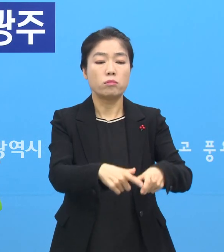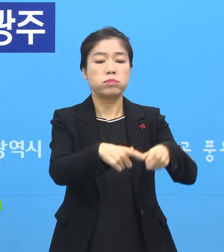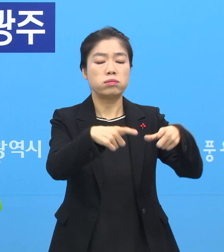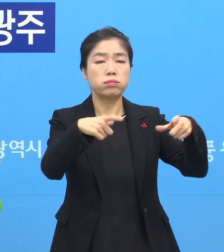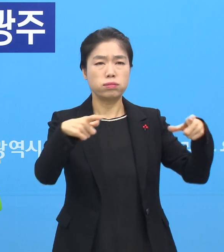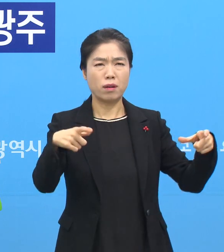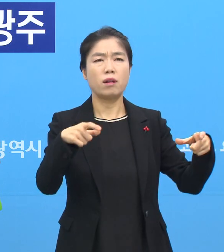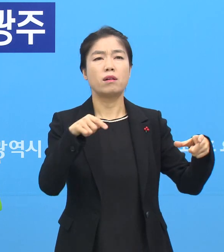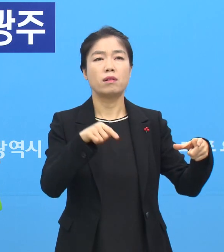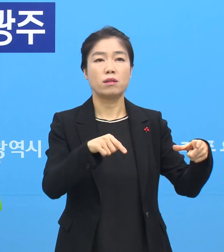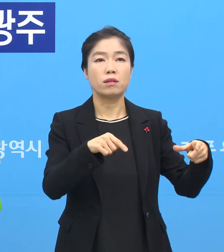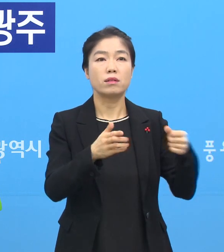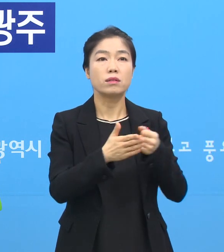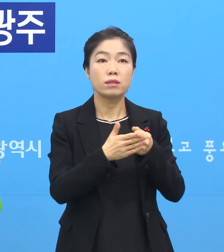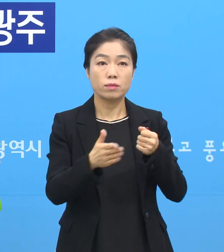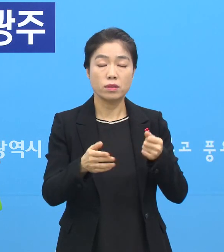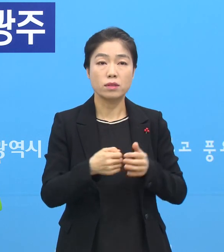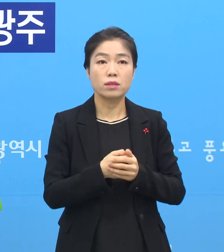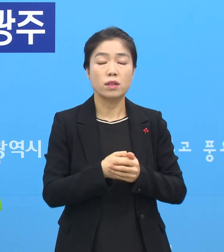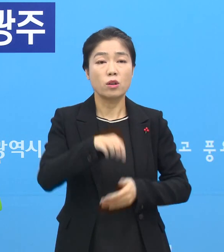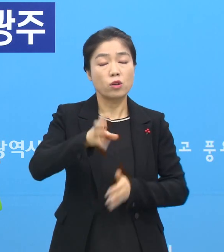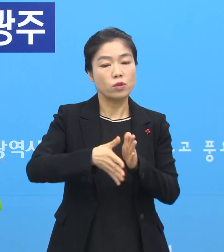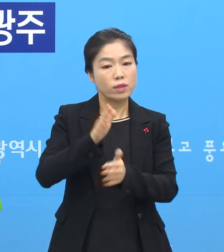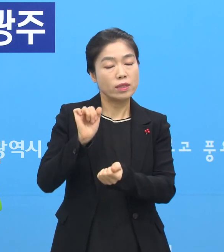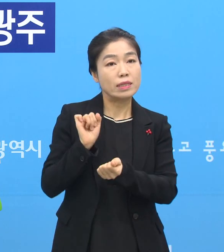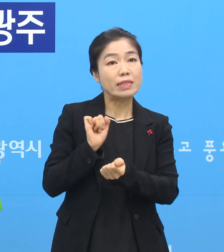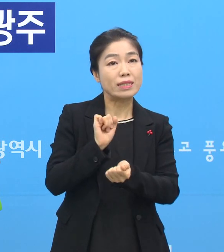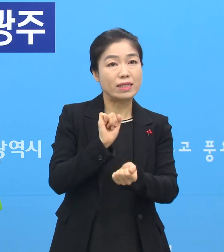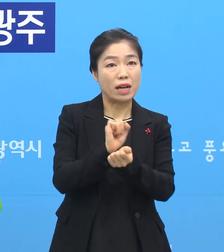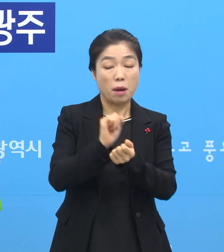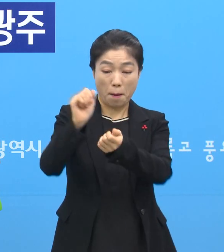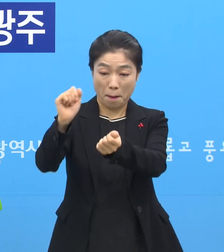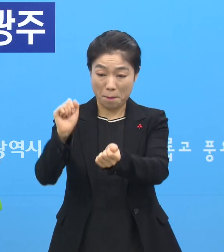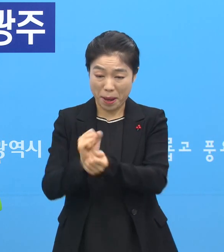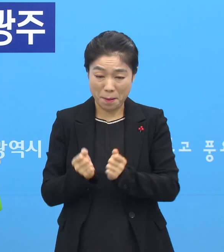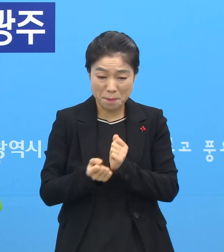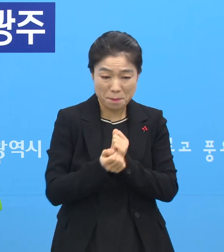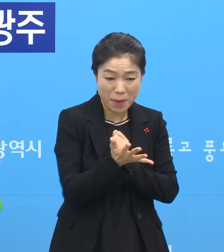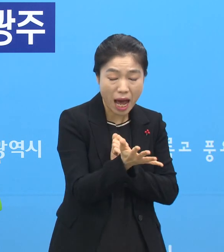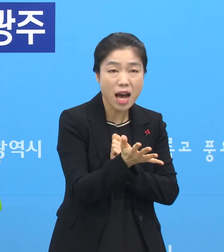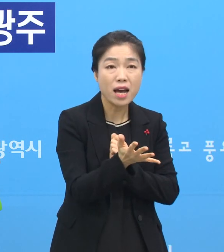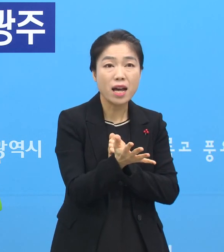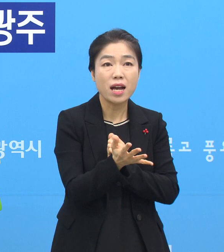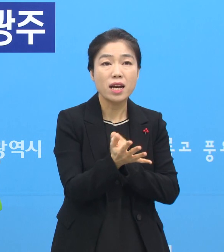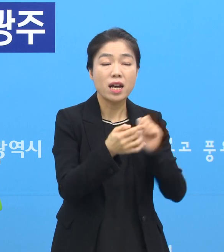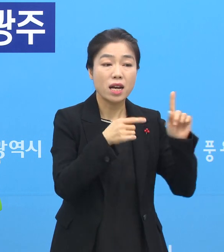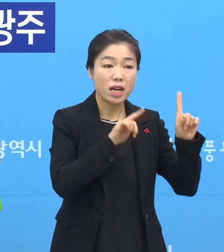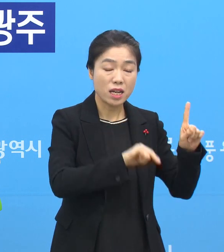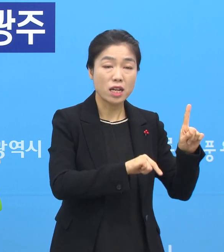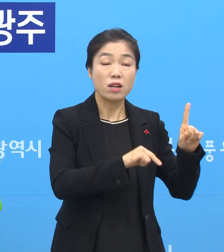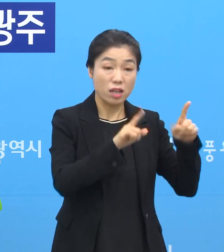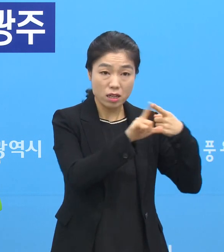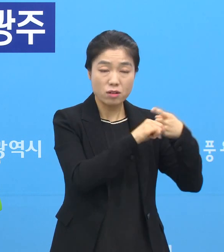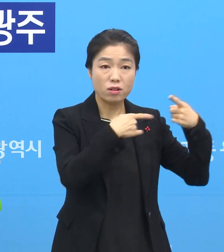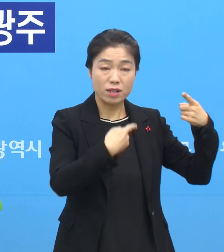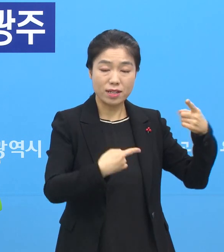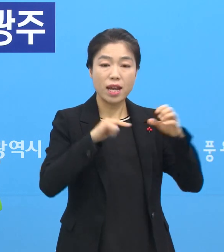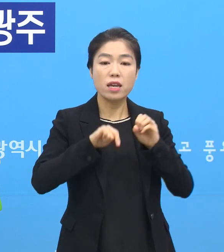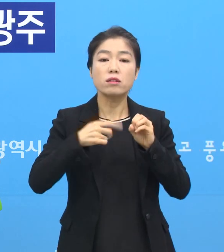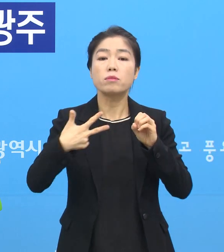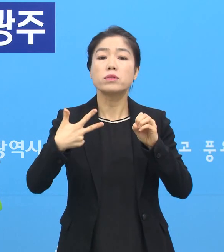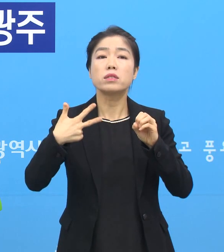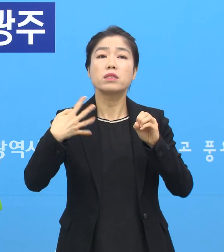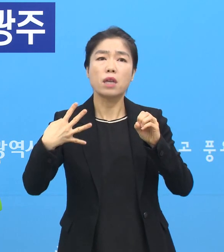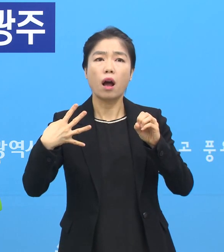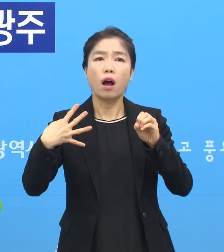폭발적으로 발생하면서 우리시 감염 재생산지수가 지난 1월 1일에 0.74까지 떨어졌던